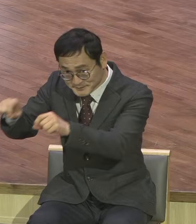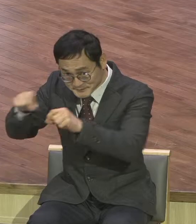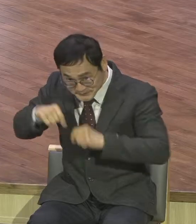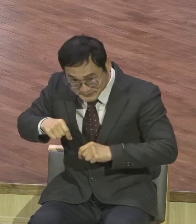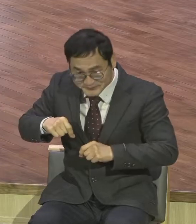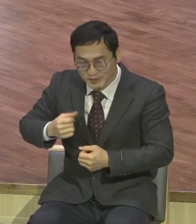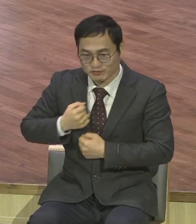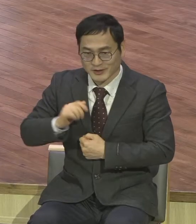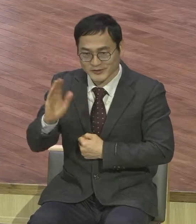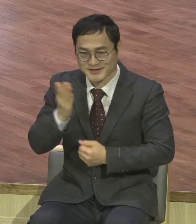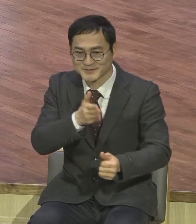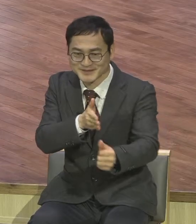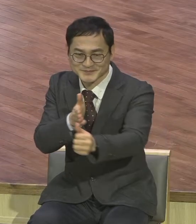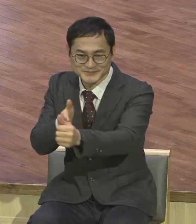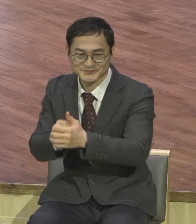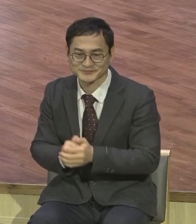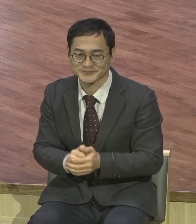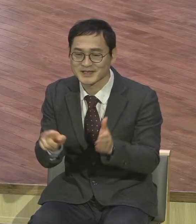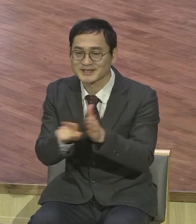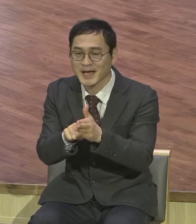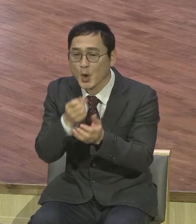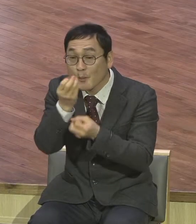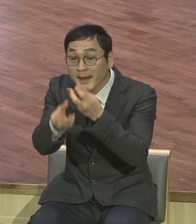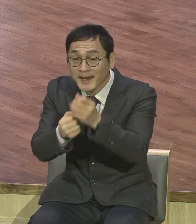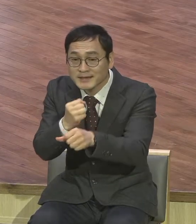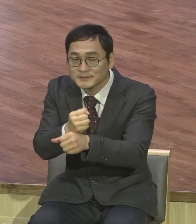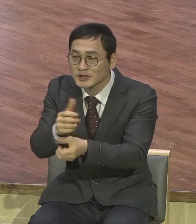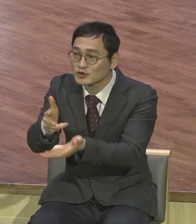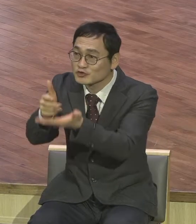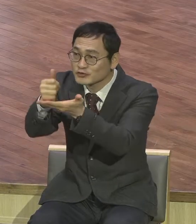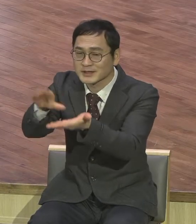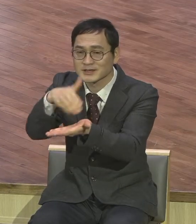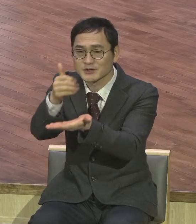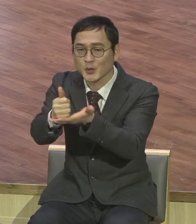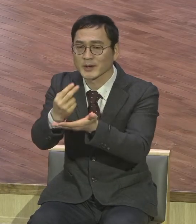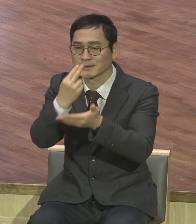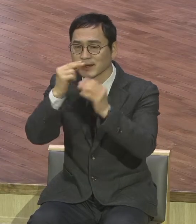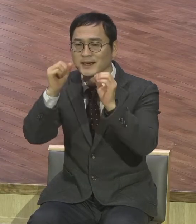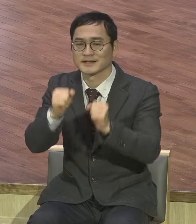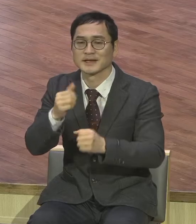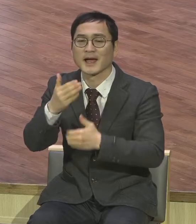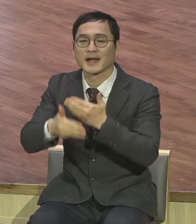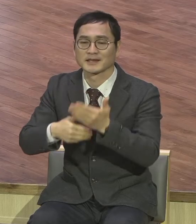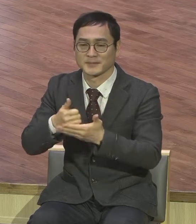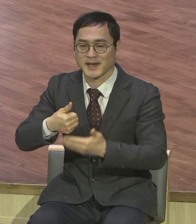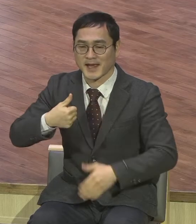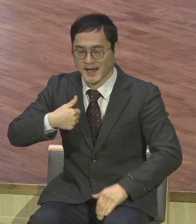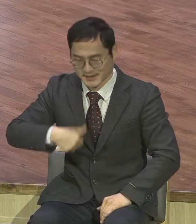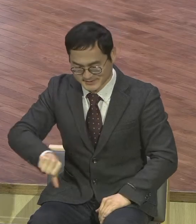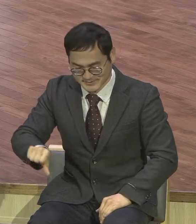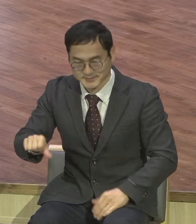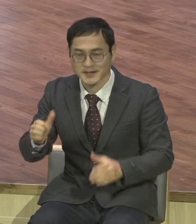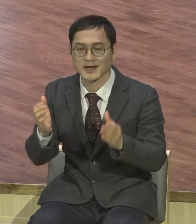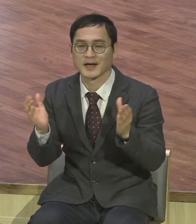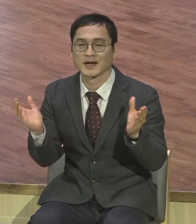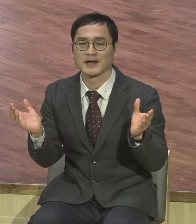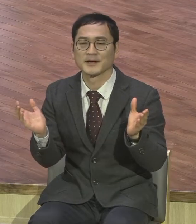신앙고백합니다. 주는 그리스도시오. 살아계신 하나님의 아들이십니다. 아멘.